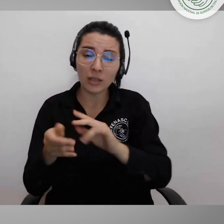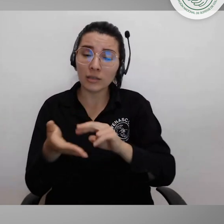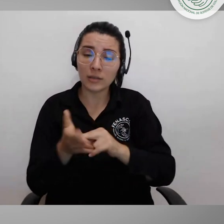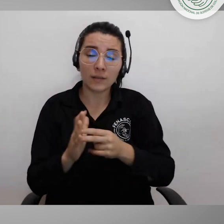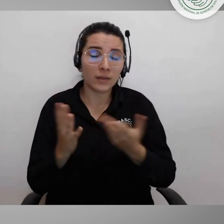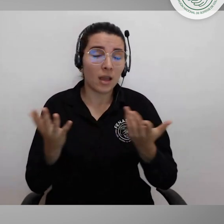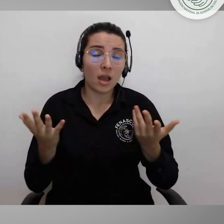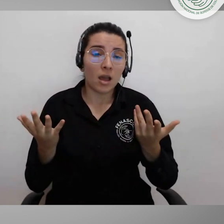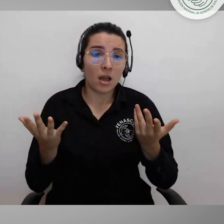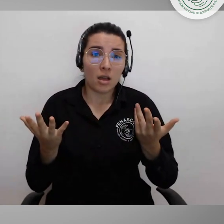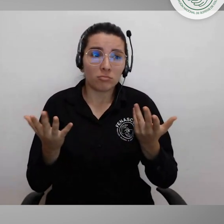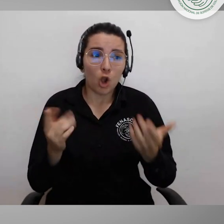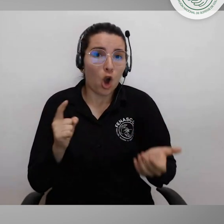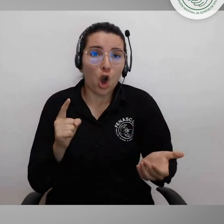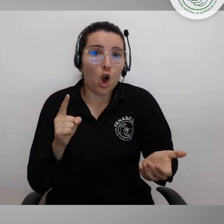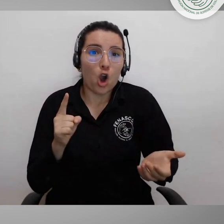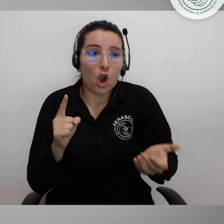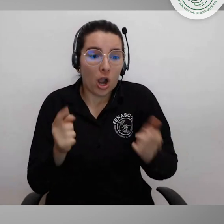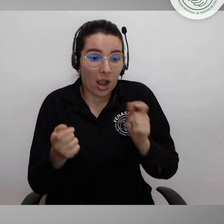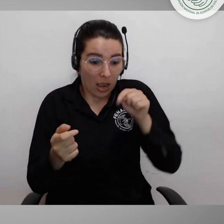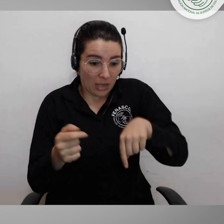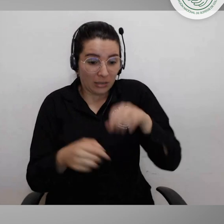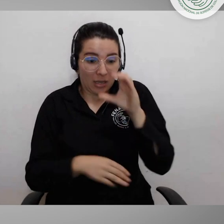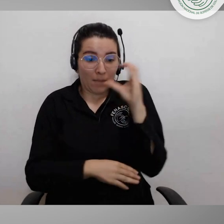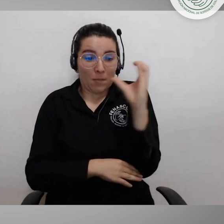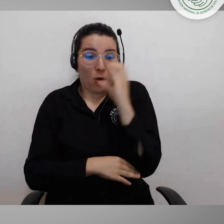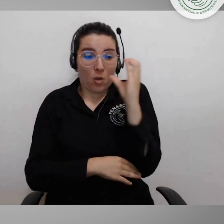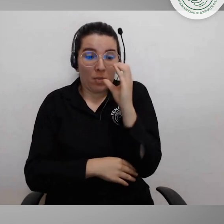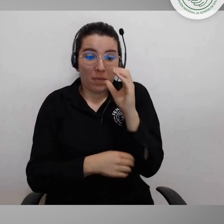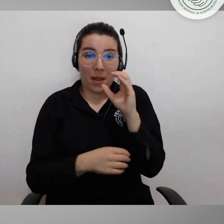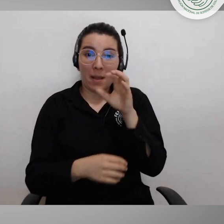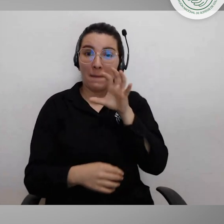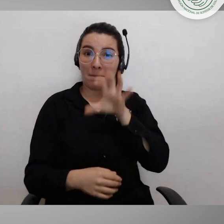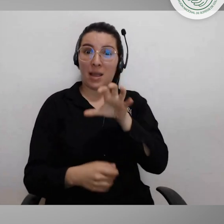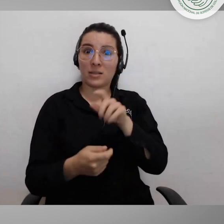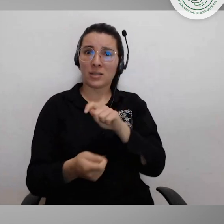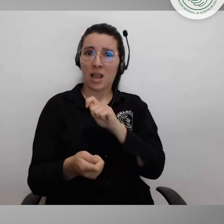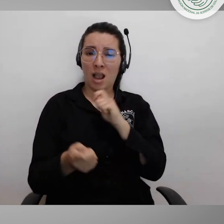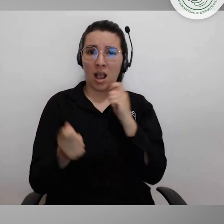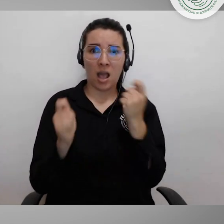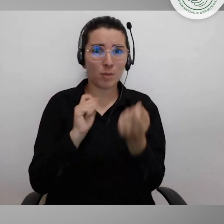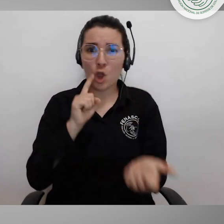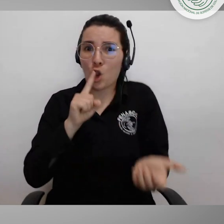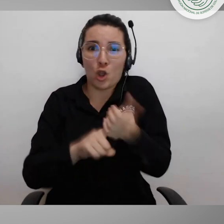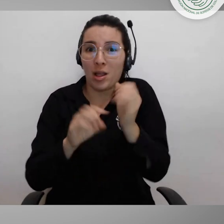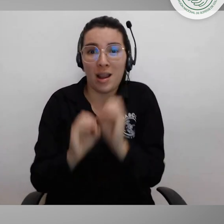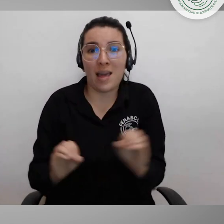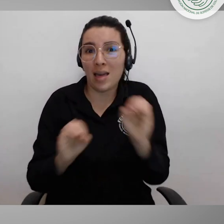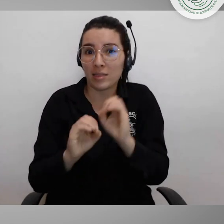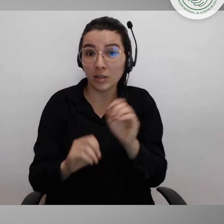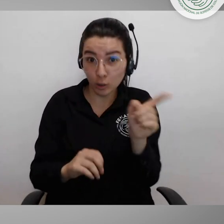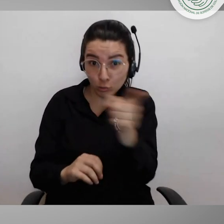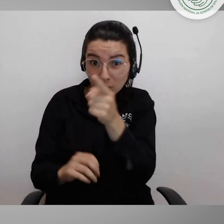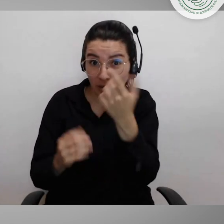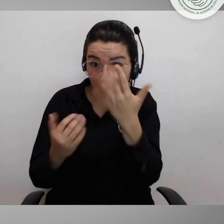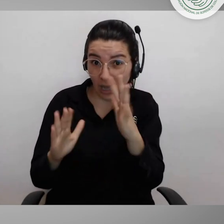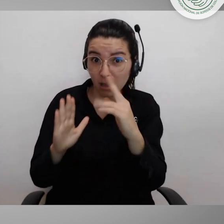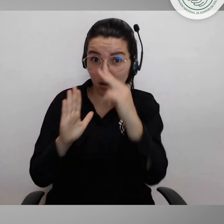1874, no hemos logrado el cambio en este